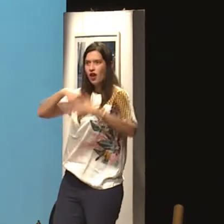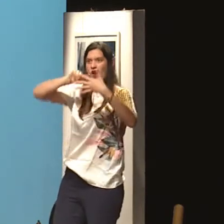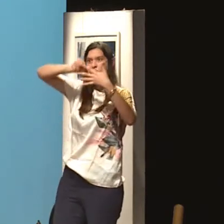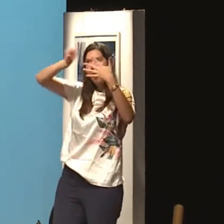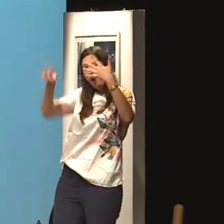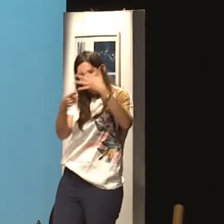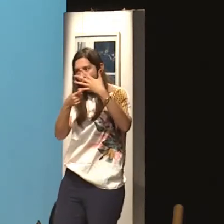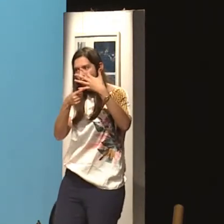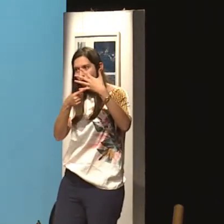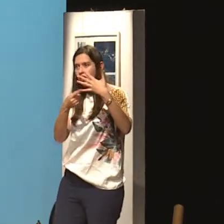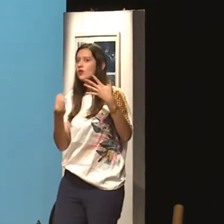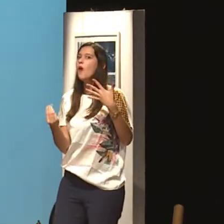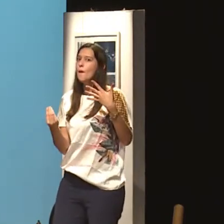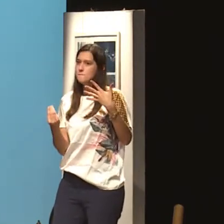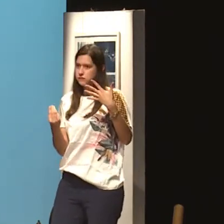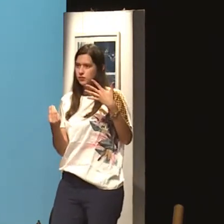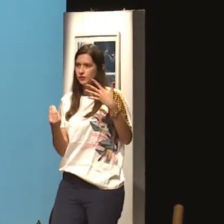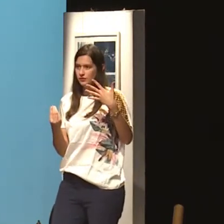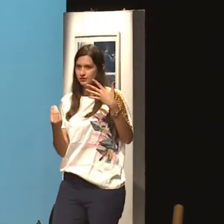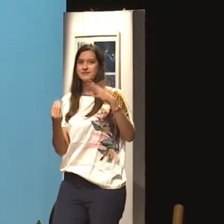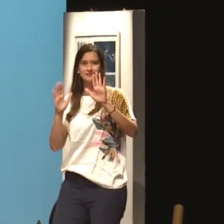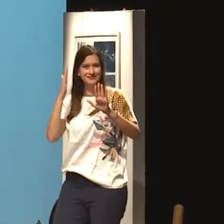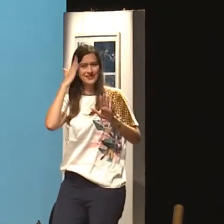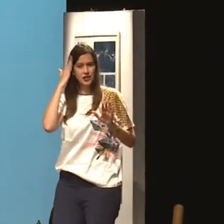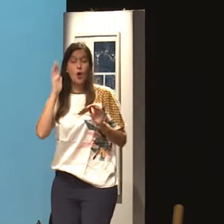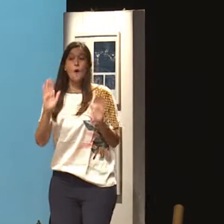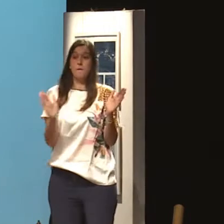padrão. E, se eu me separar do meu marido, nossa, meu padrão de vida vai cair. Como é que vai ser?